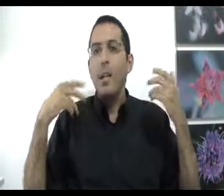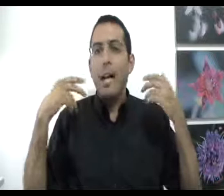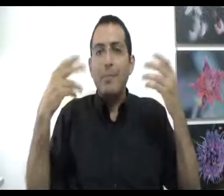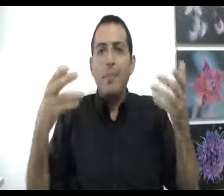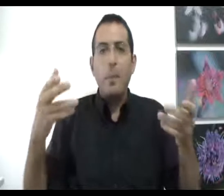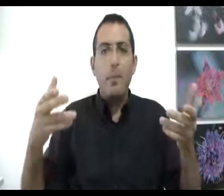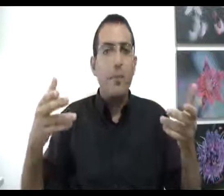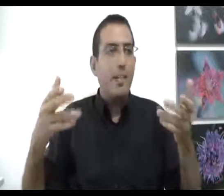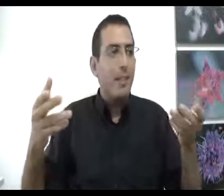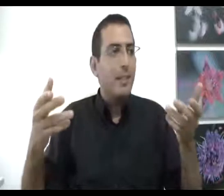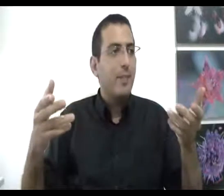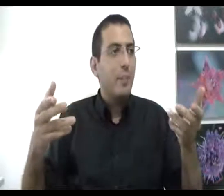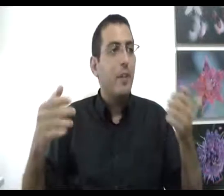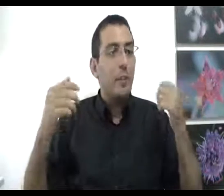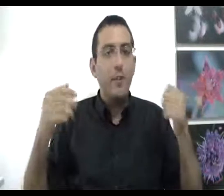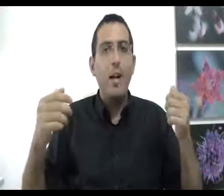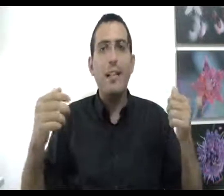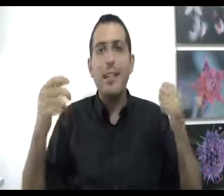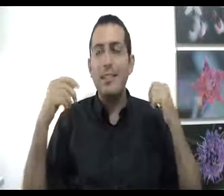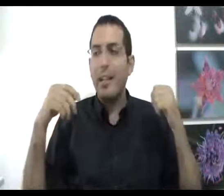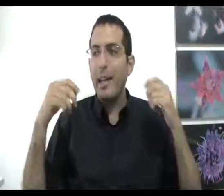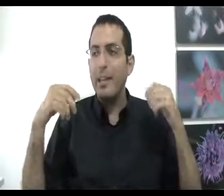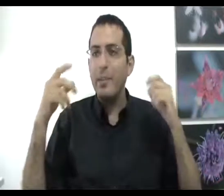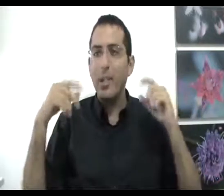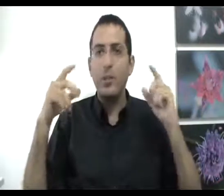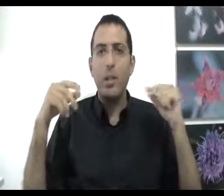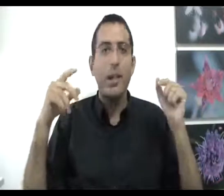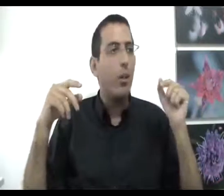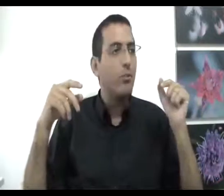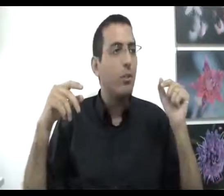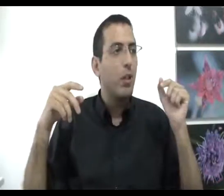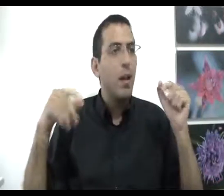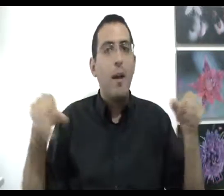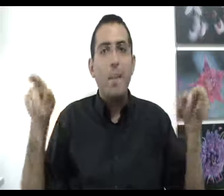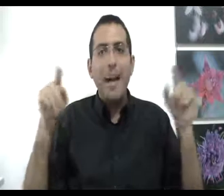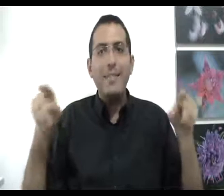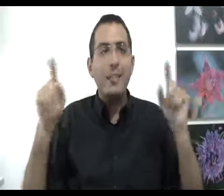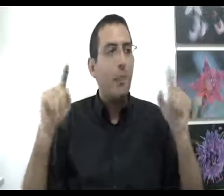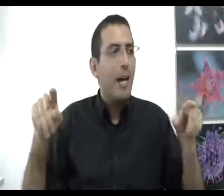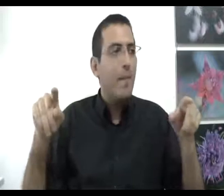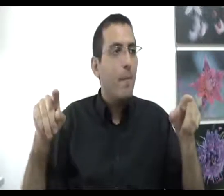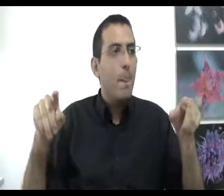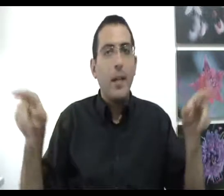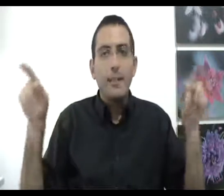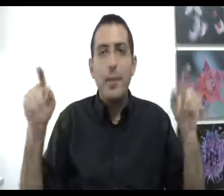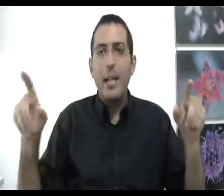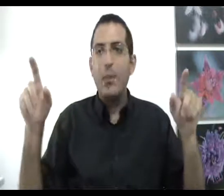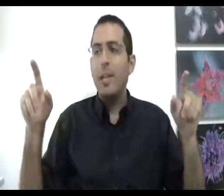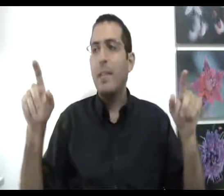אז מה זה אומר בפועל? מה אתה צריך לעשות בפועל? בפועל אתה צריך, אתה צריך לנסות לגלות מה הסיבה שבגלל אותה אדם